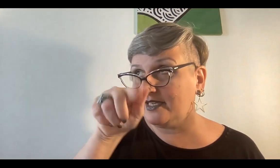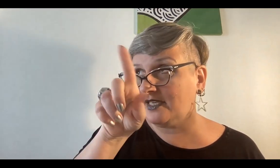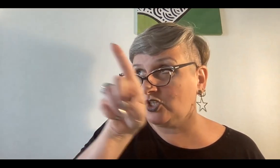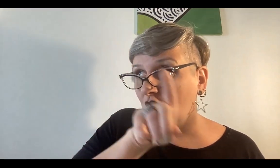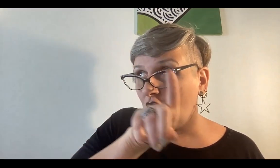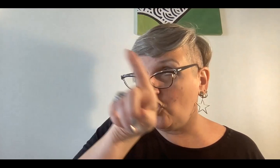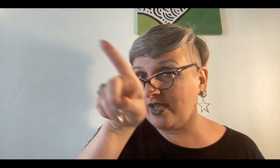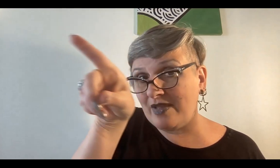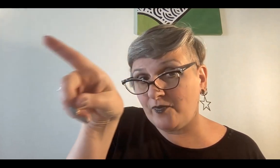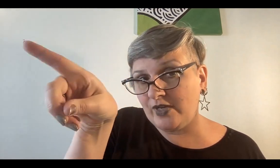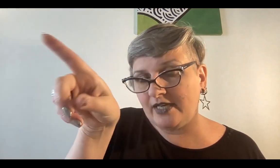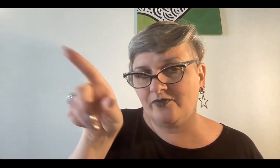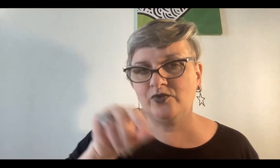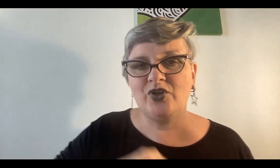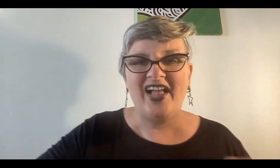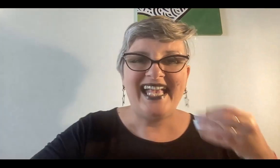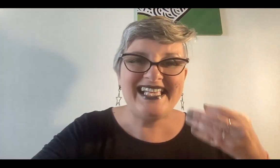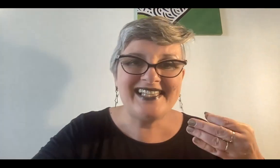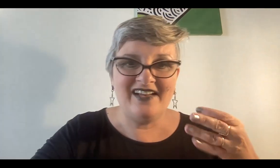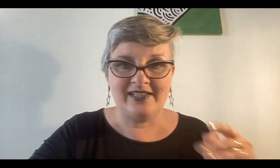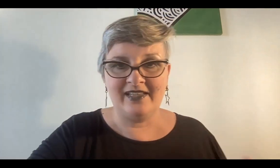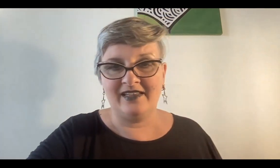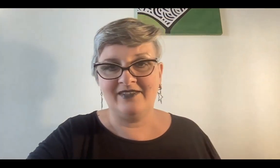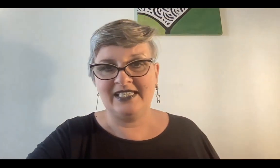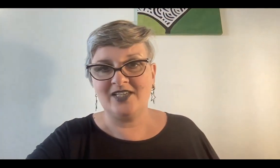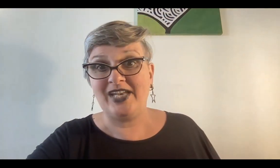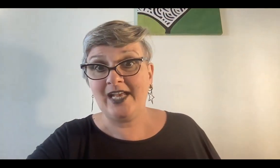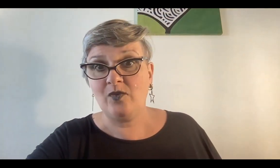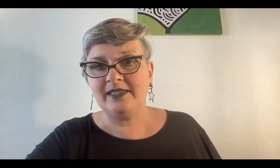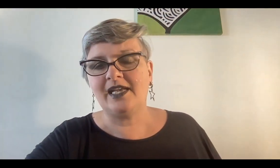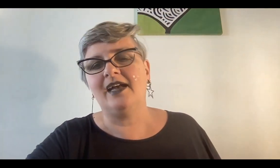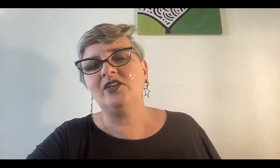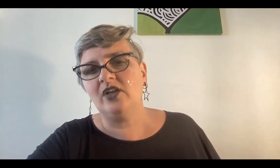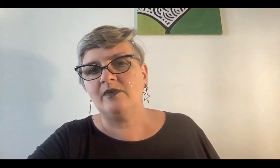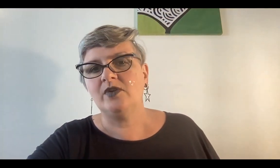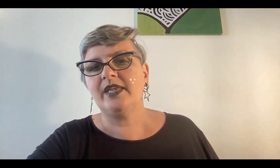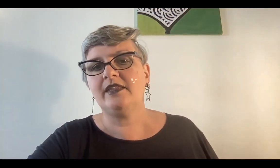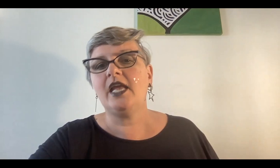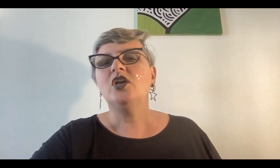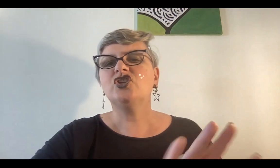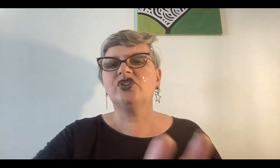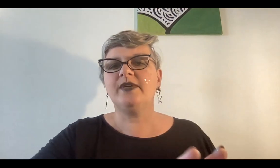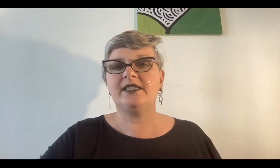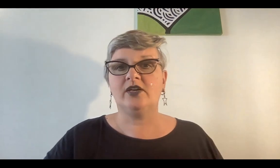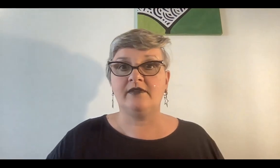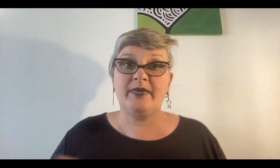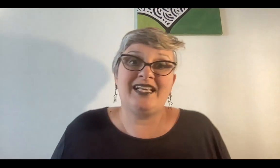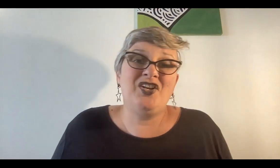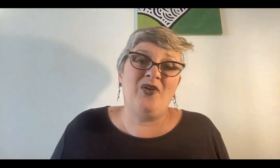eligiendo lo que va a influir en el futuro esa es la verdadera adivinación es cuántica no la boludez de yo te voy decir lo que te va a pasar no